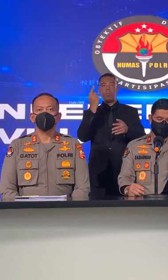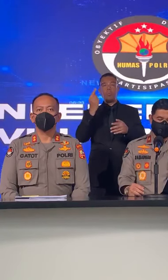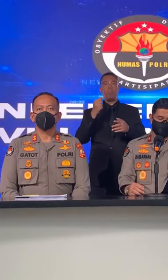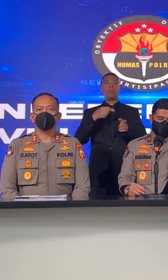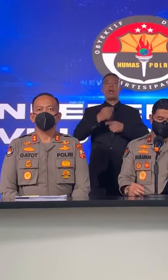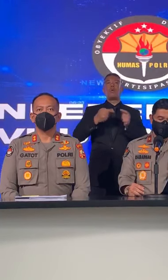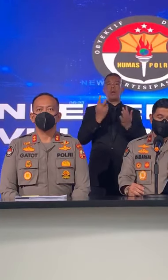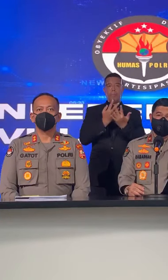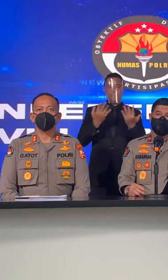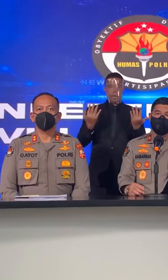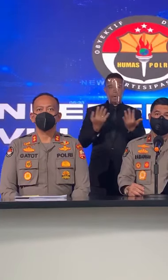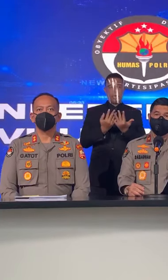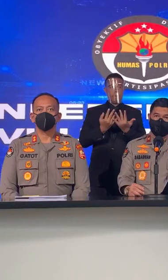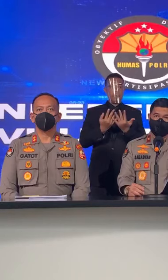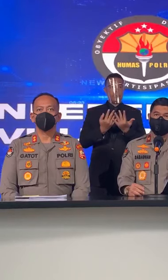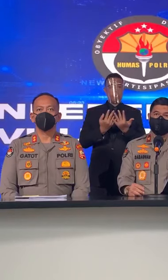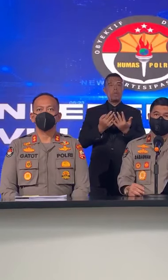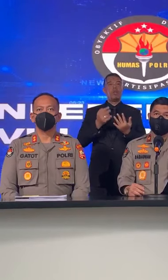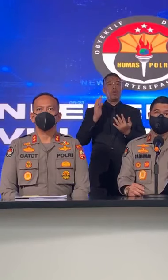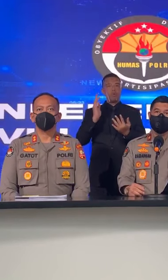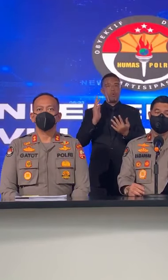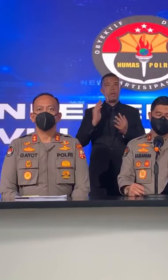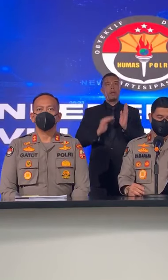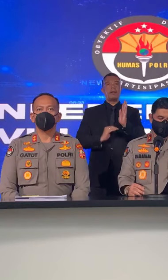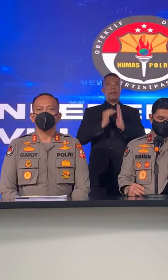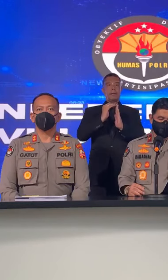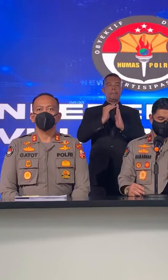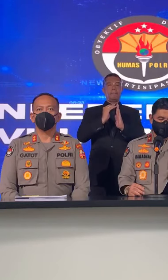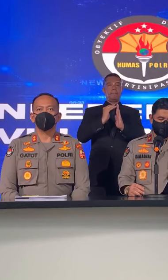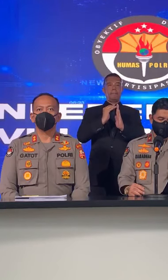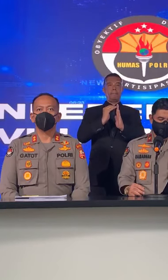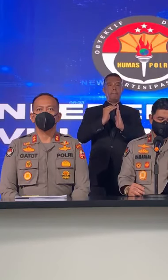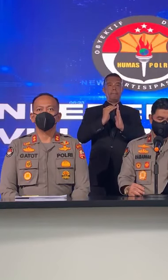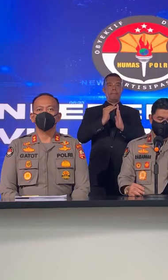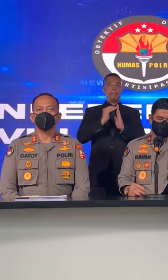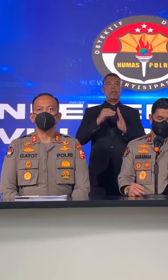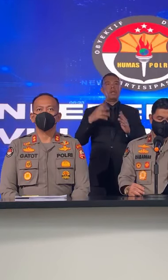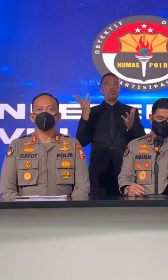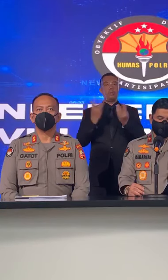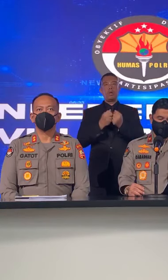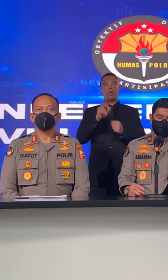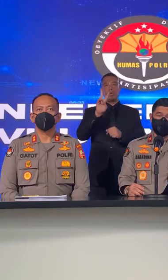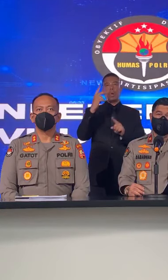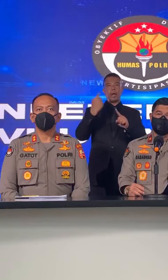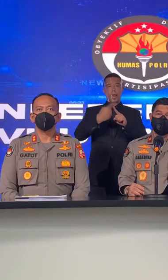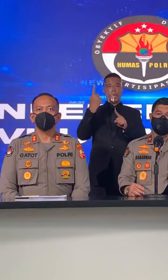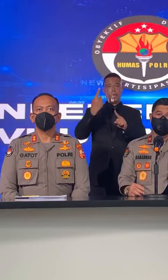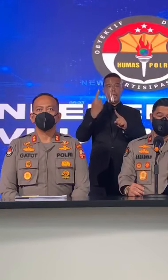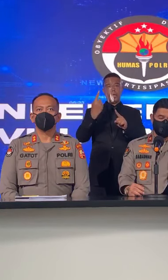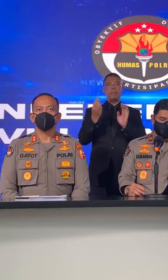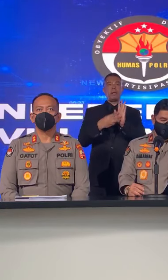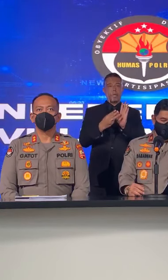Kamtipmas mengalami kenaikan sebanyak 2 kejadian